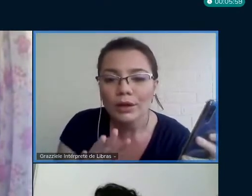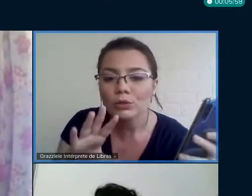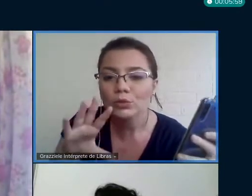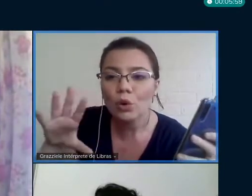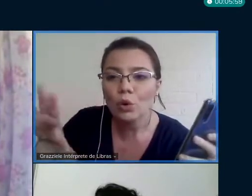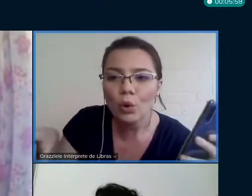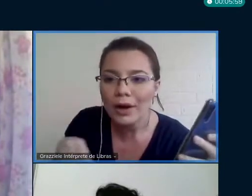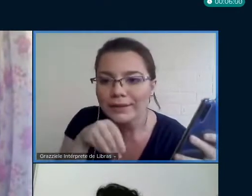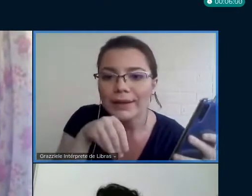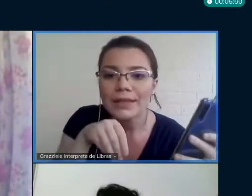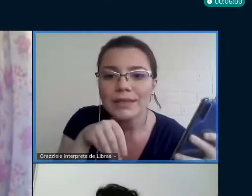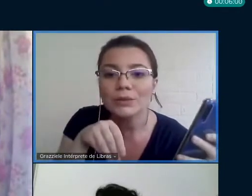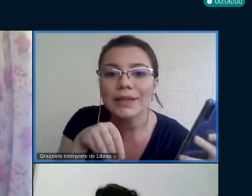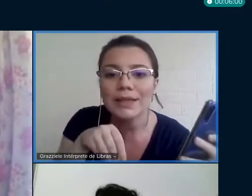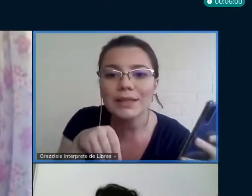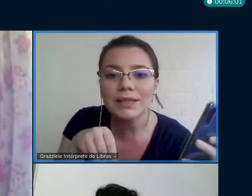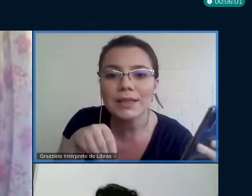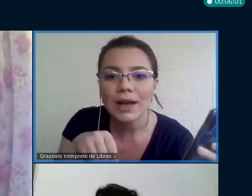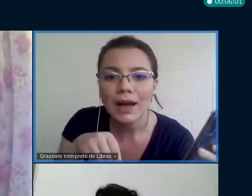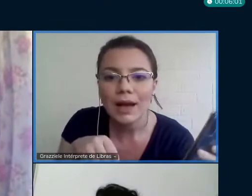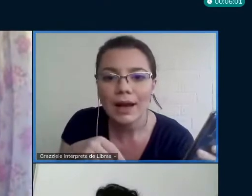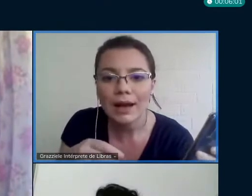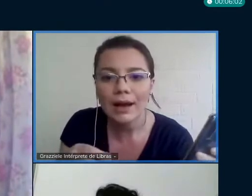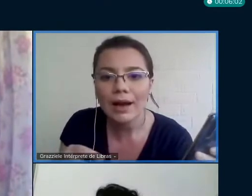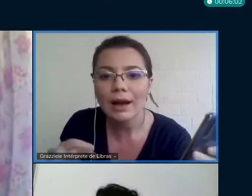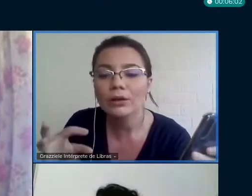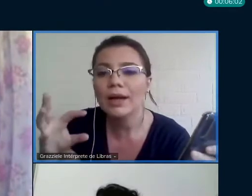Não colocou a integração deles